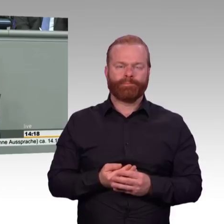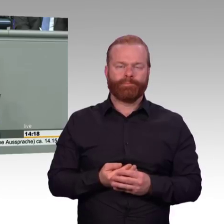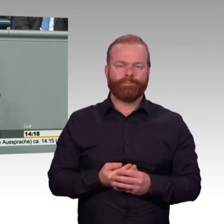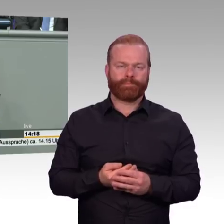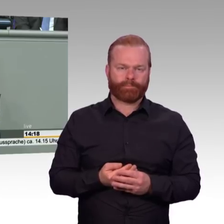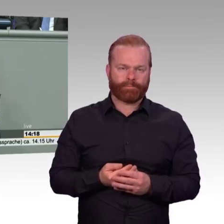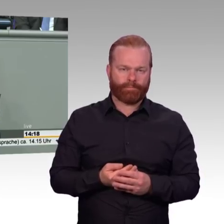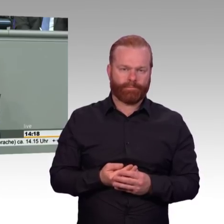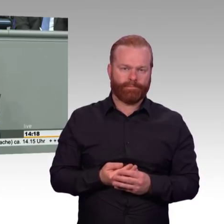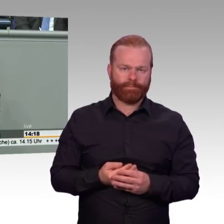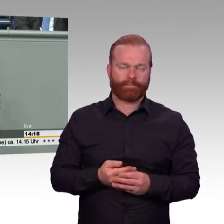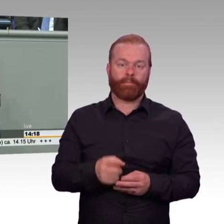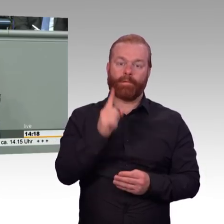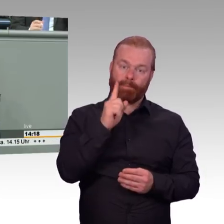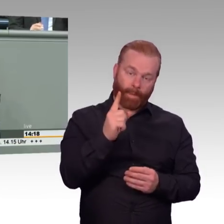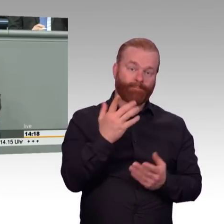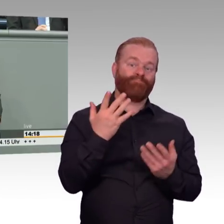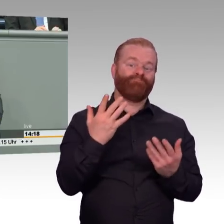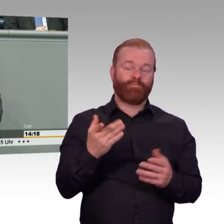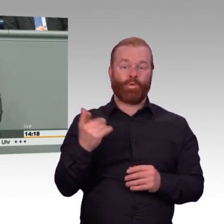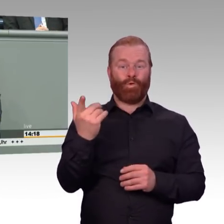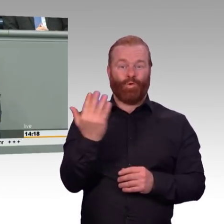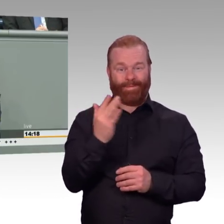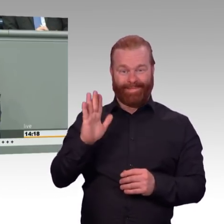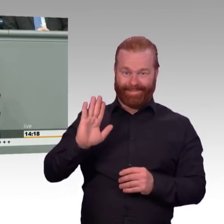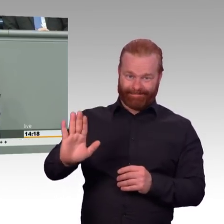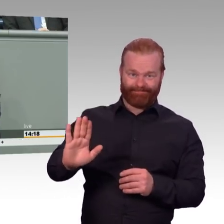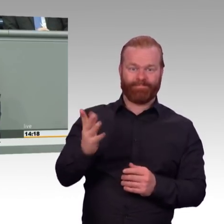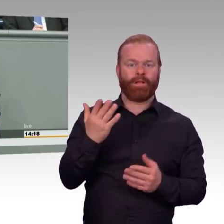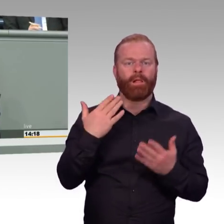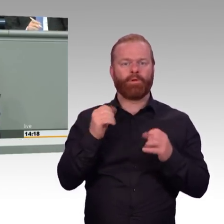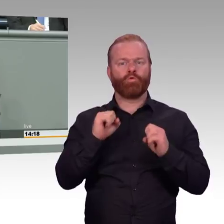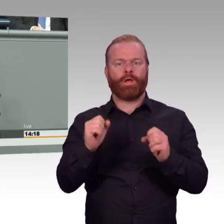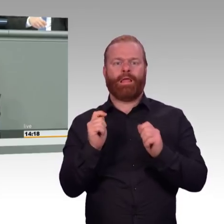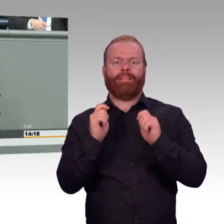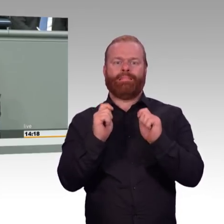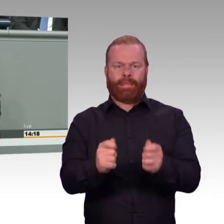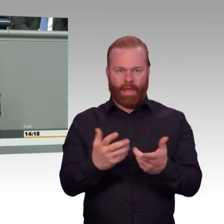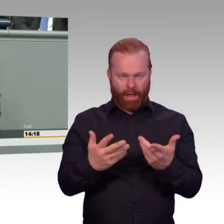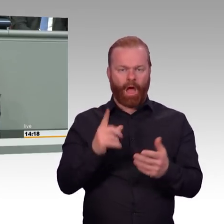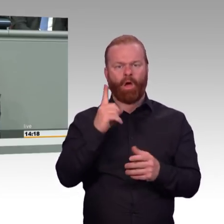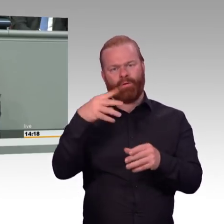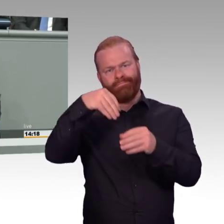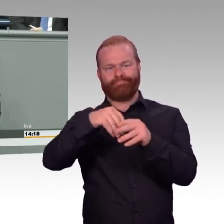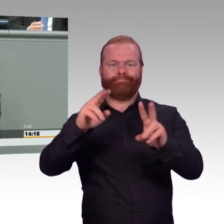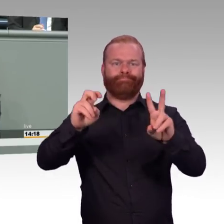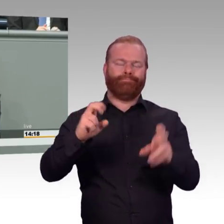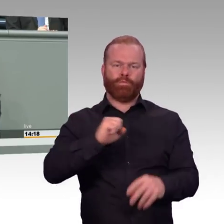Bestätigung des Prozesses. Er nimmt wortwörtlich das auf, was die Kommissionsergebnisse bedeuten. Es ist aber